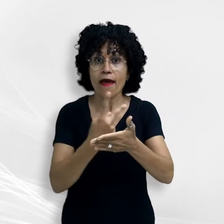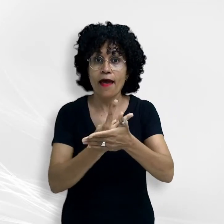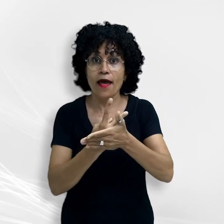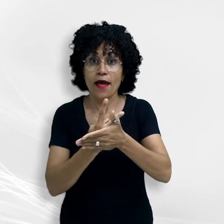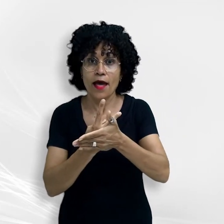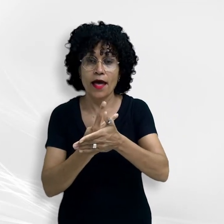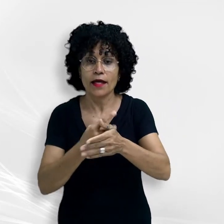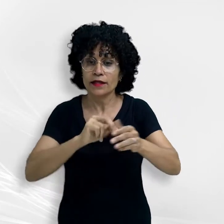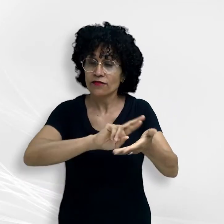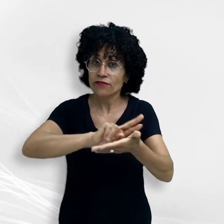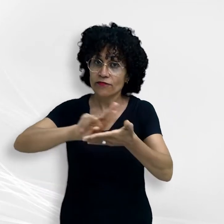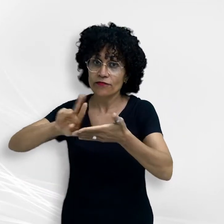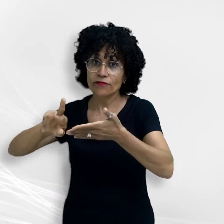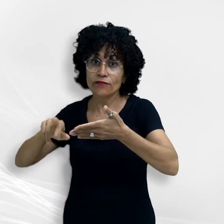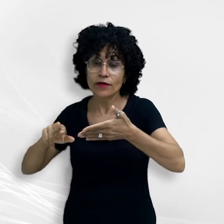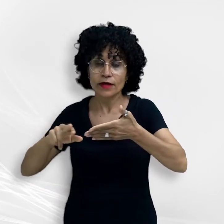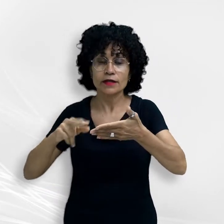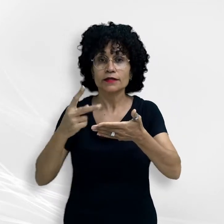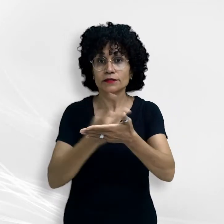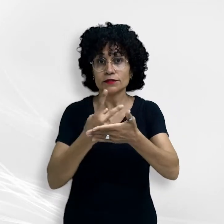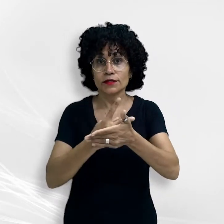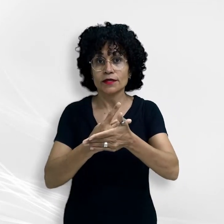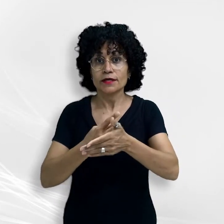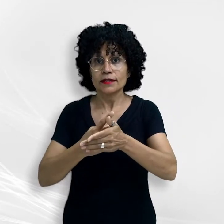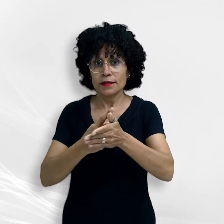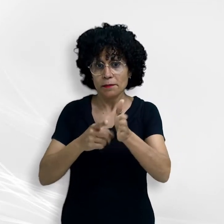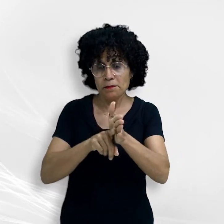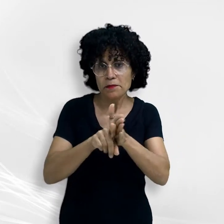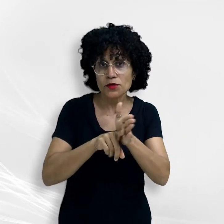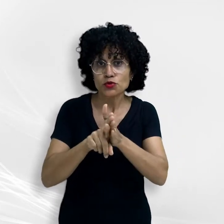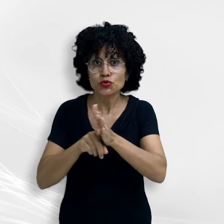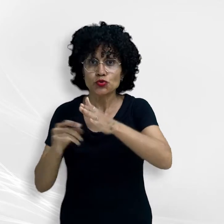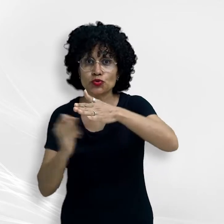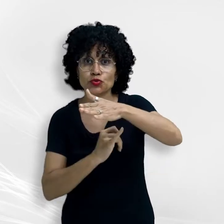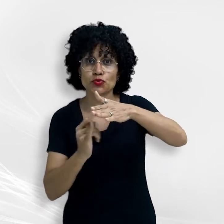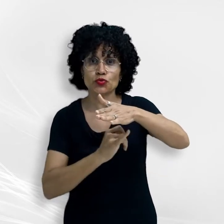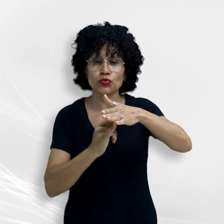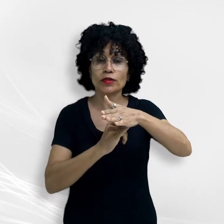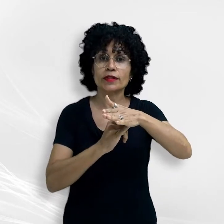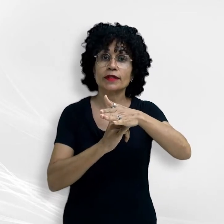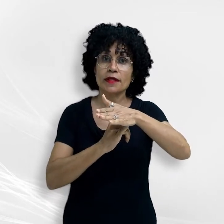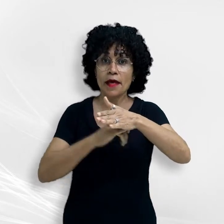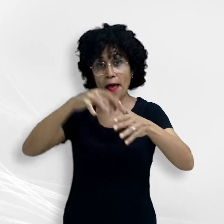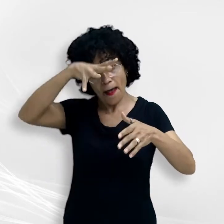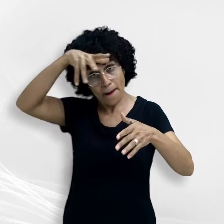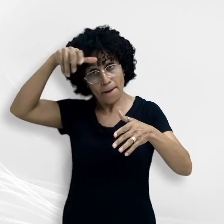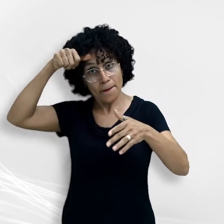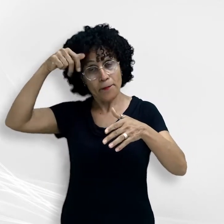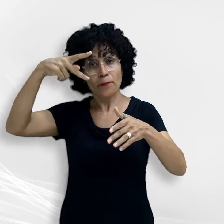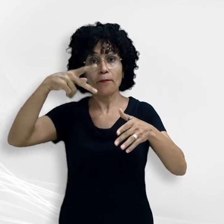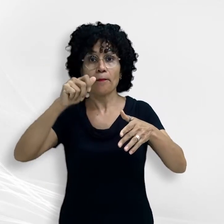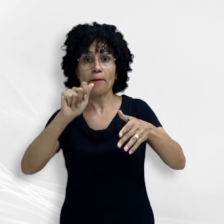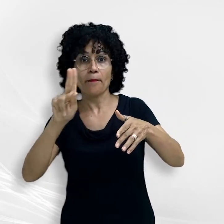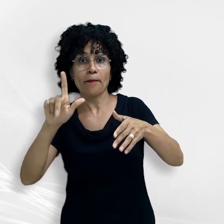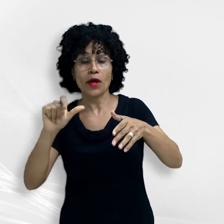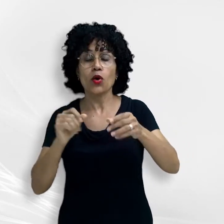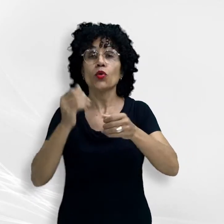Ambientais. O cofundador do Instituto de Pesquisa Ambiental da Amazônia, IPAM Amazônia, Paulo Moutinho,